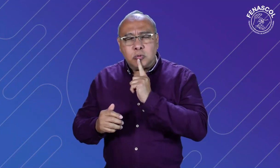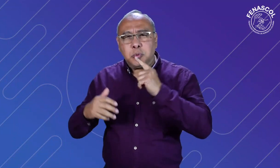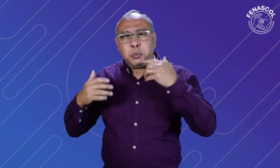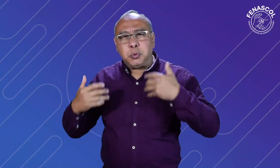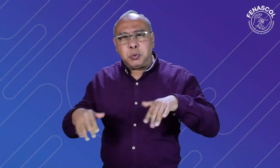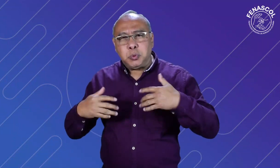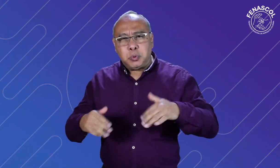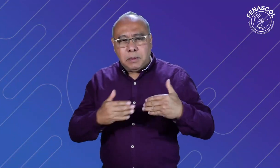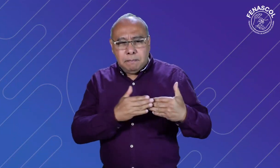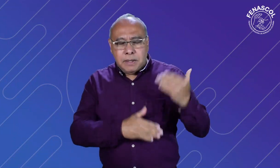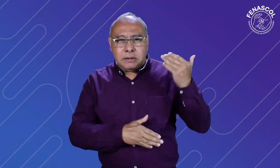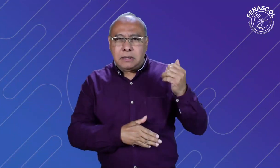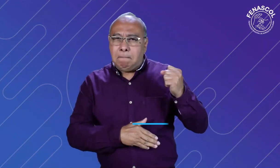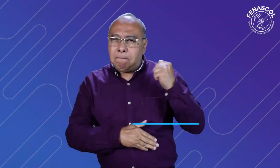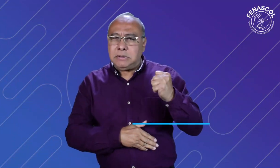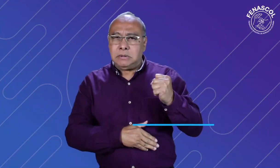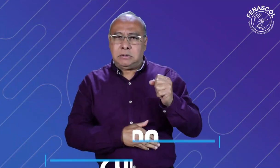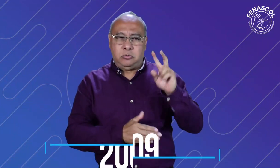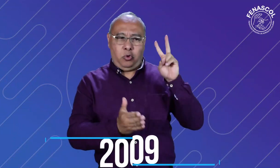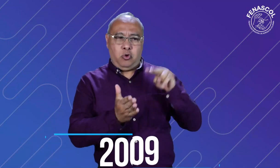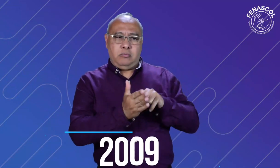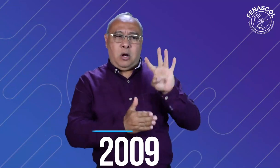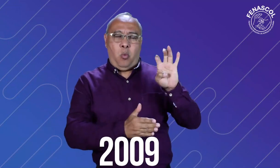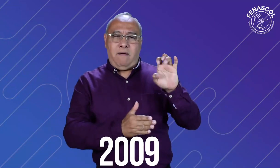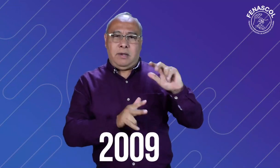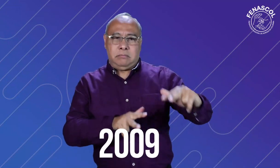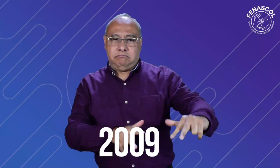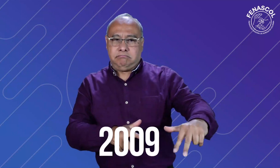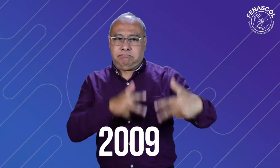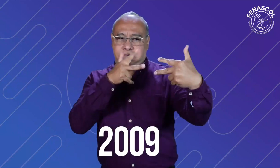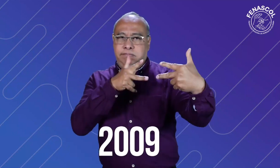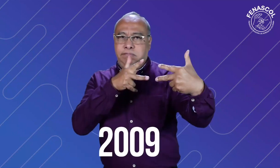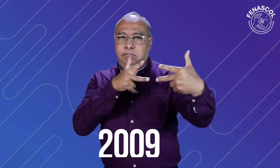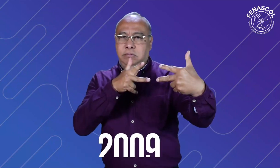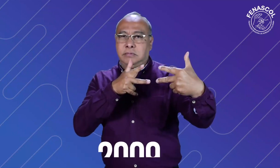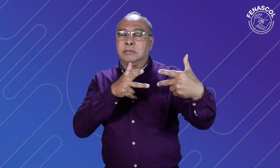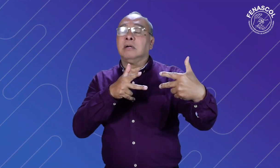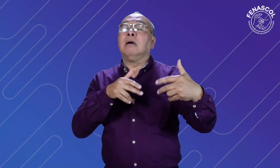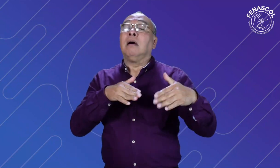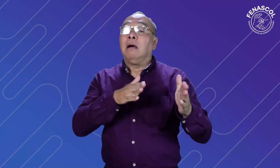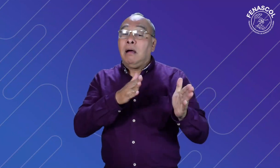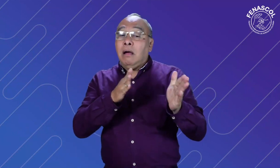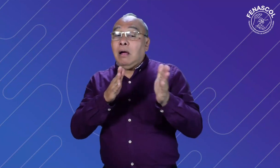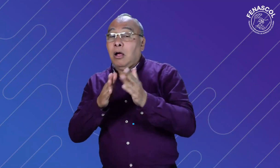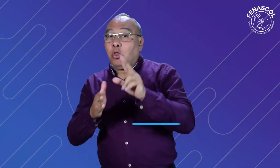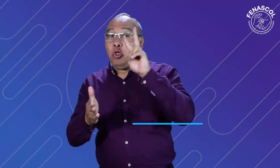Y es que las personas sordas empezaron a usar mucho más el servicio del 2009 a través del videochat y en el